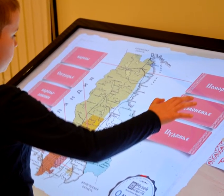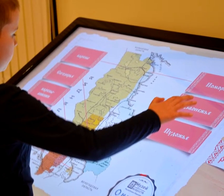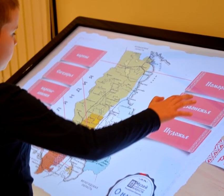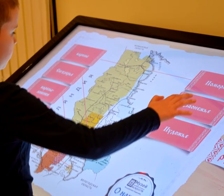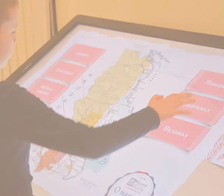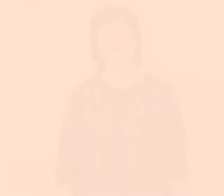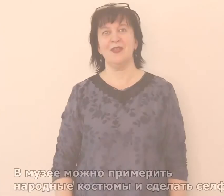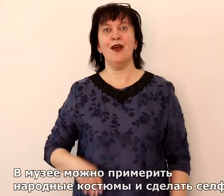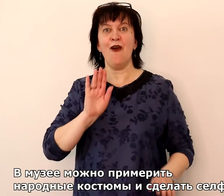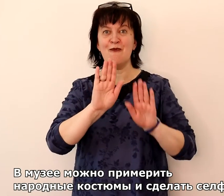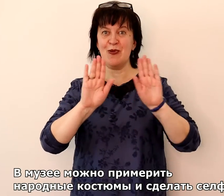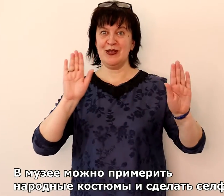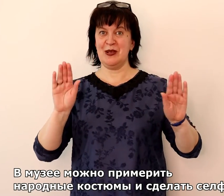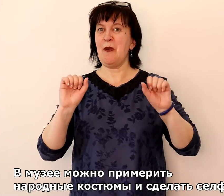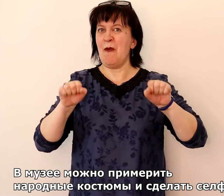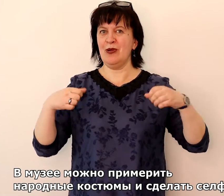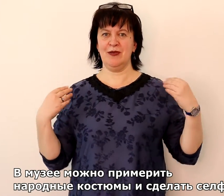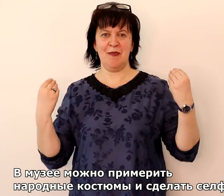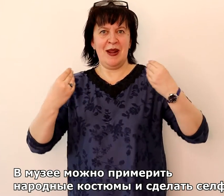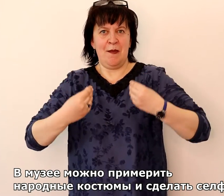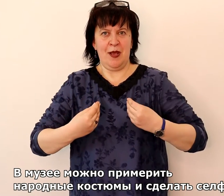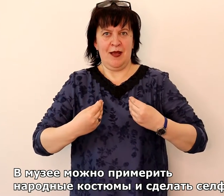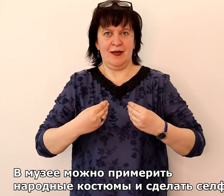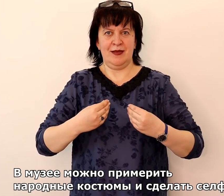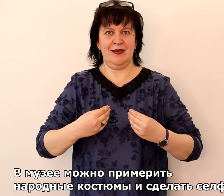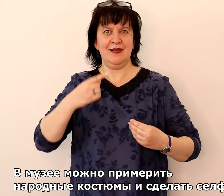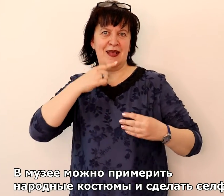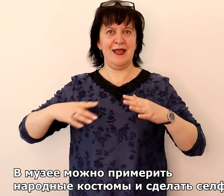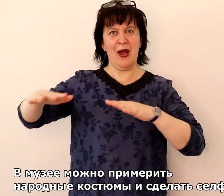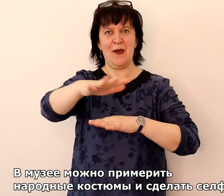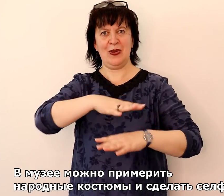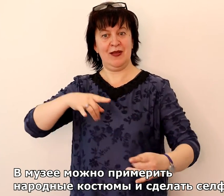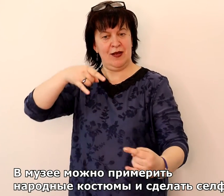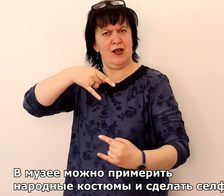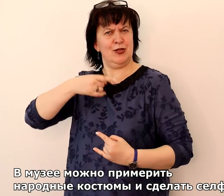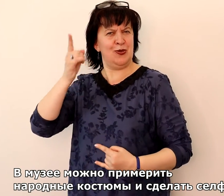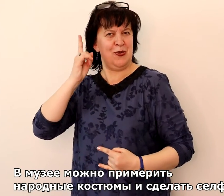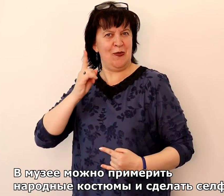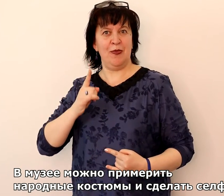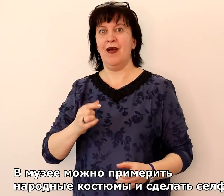В музее можно примерить народные костюмы и сделать селфи.